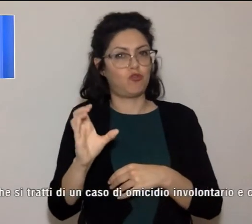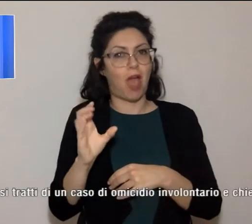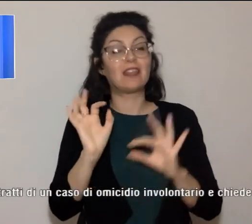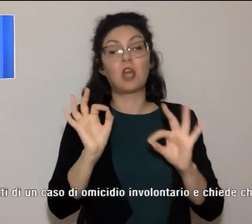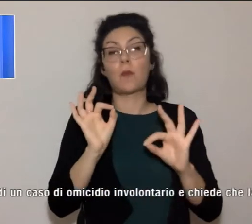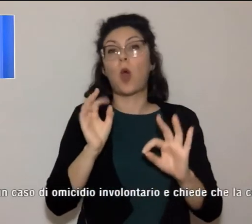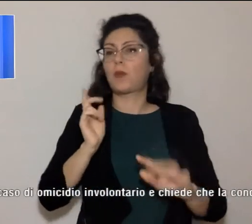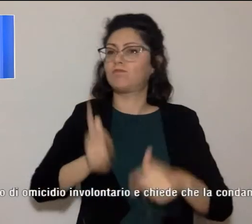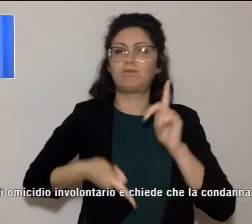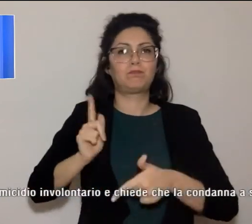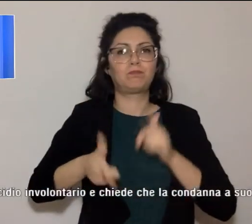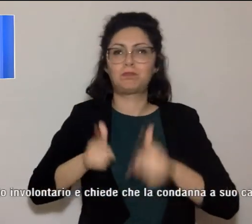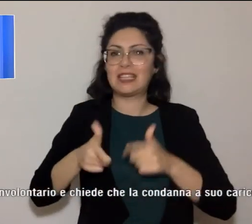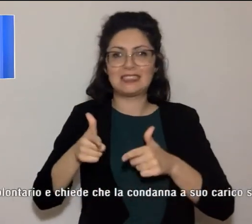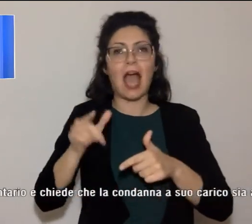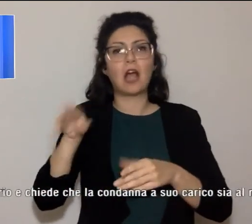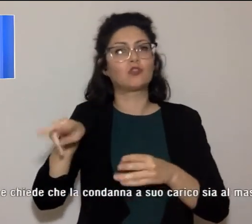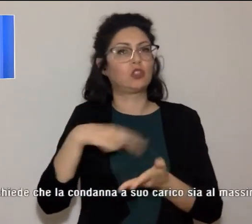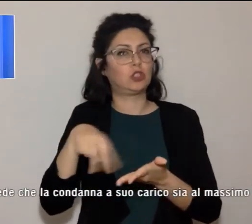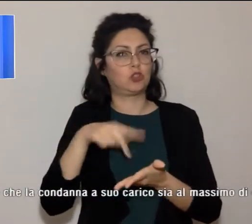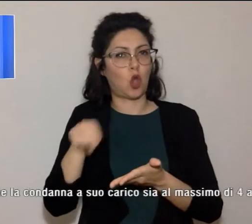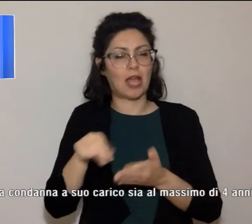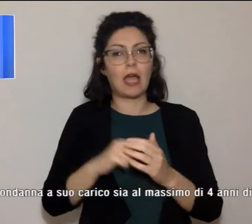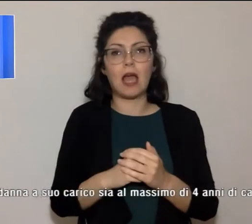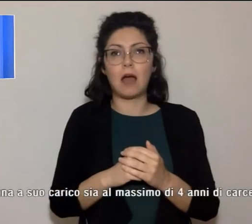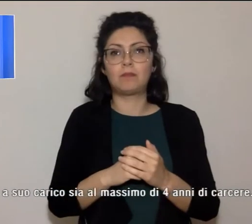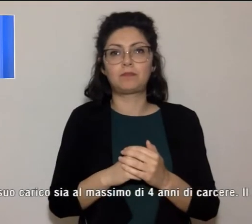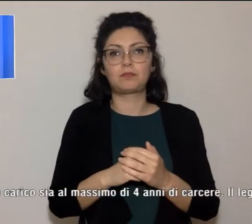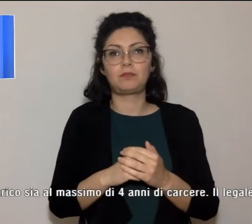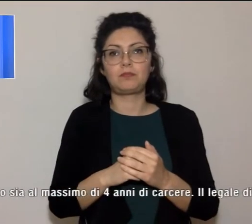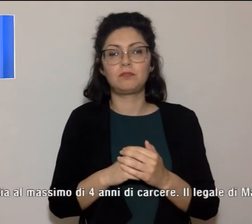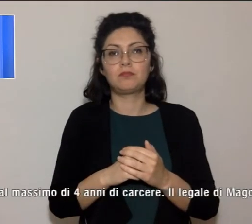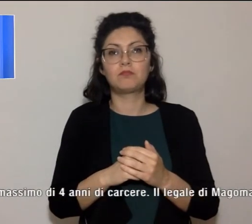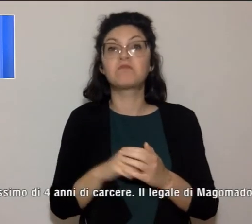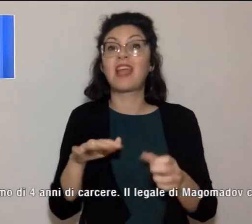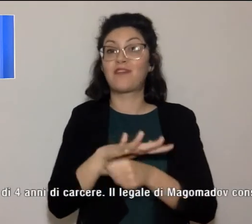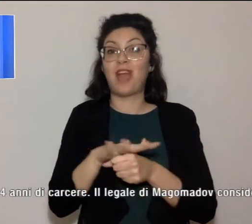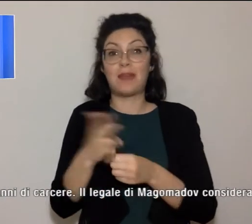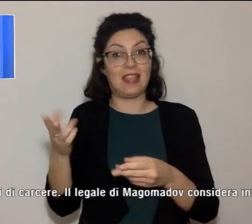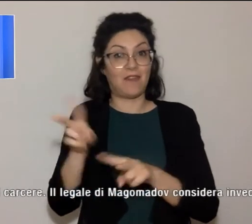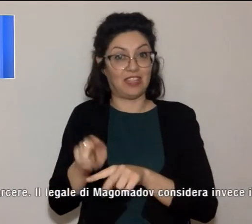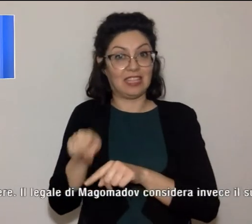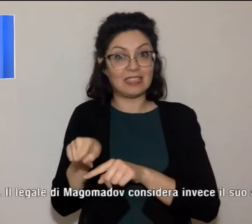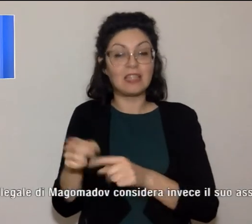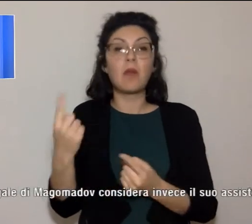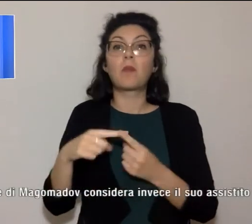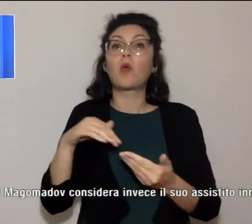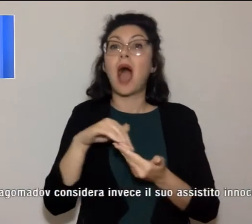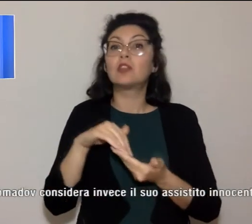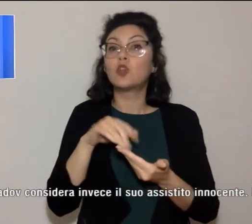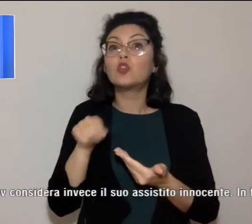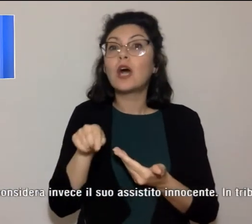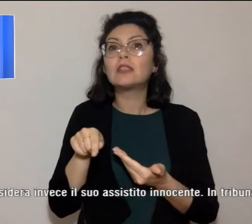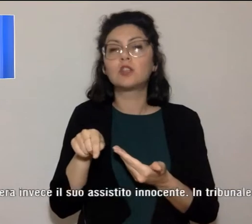pestaggio nella discoteca. Santrop, la famiglia della vittima e un'associazione che rappresenta i